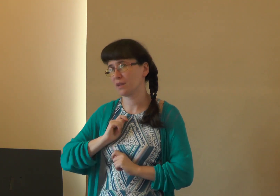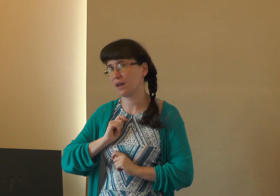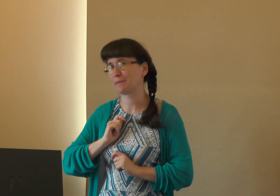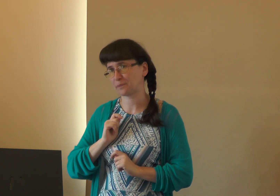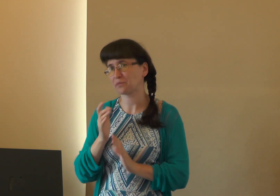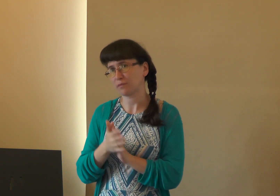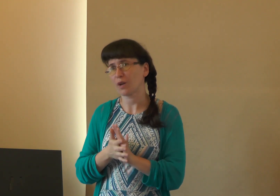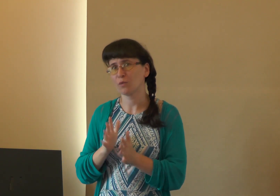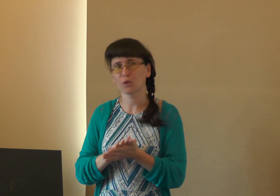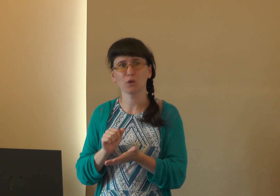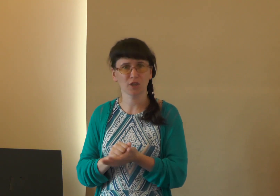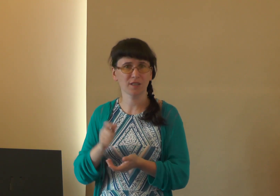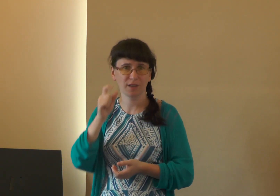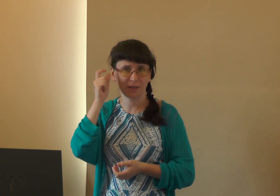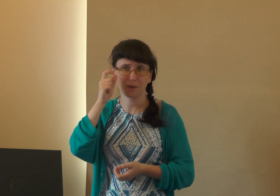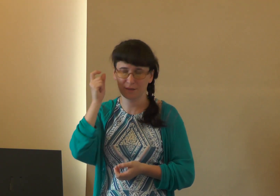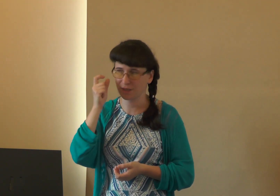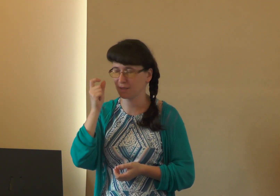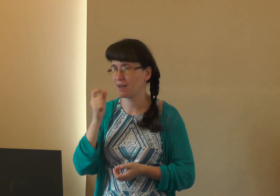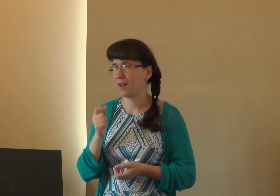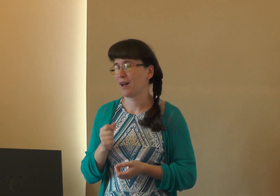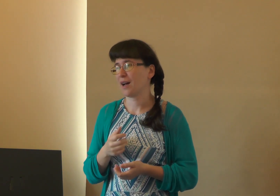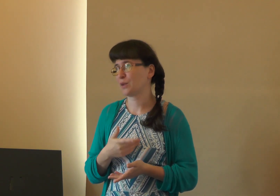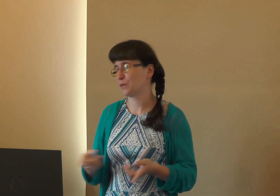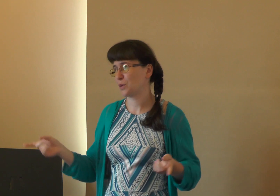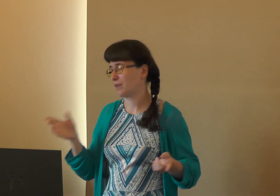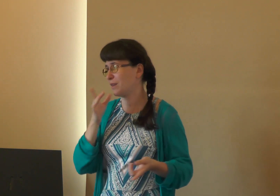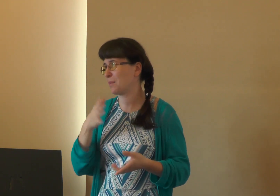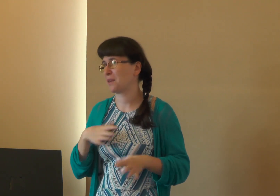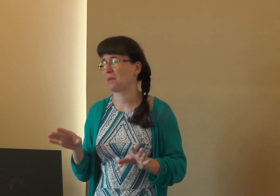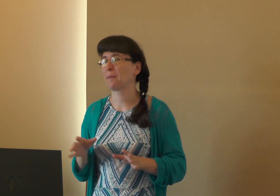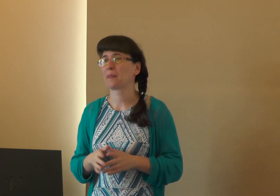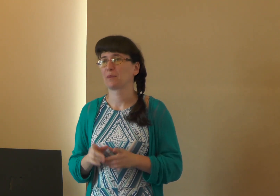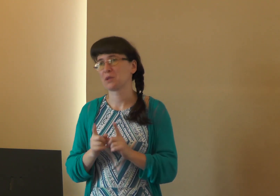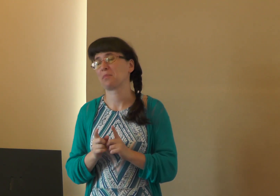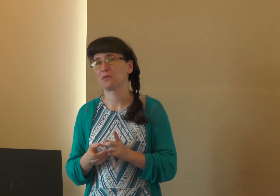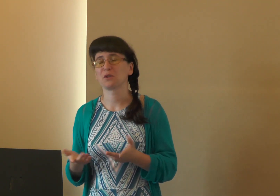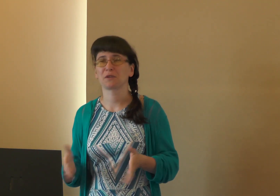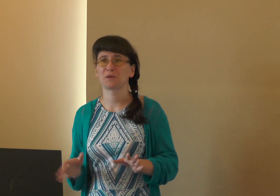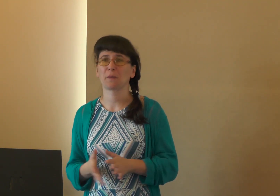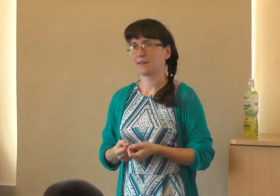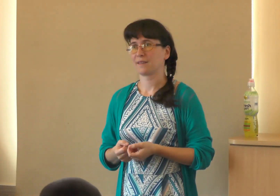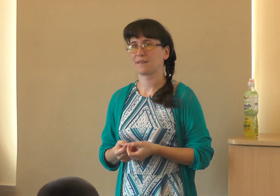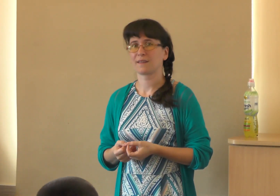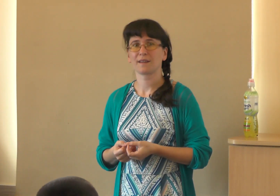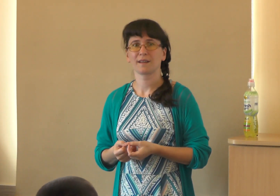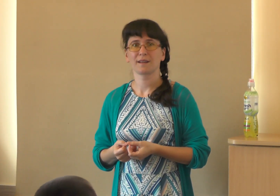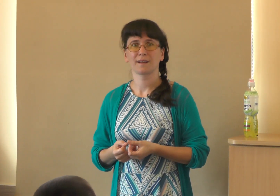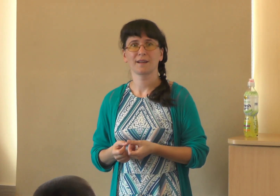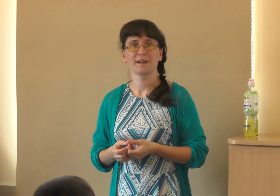дала вот такое жестовое имя Лариса. А то все это время не было. Просто переводчики. Когда нам нужно жить, в руке